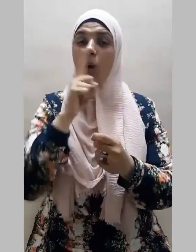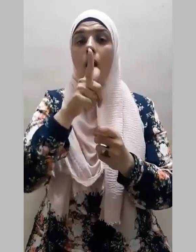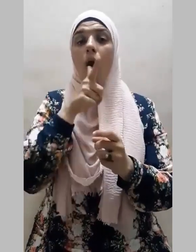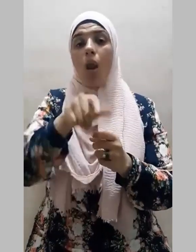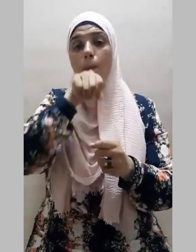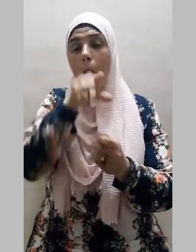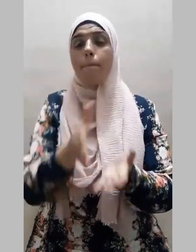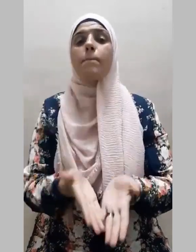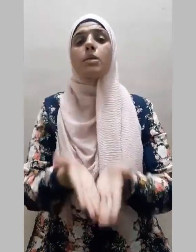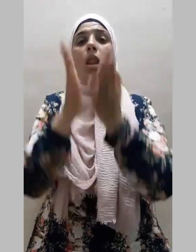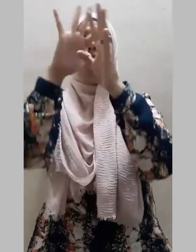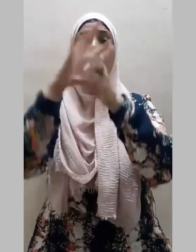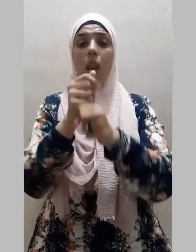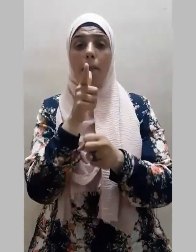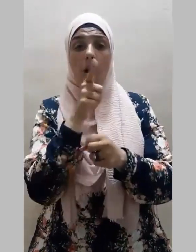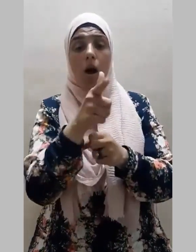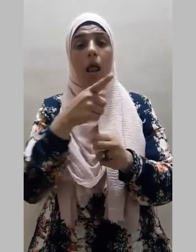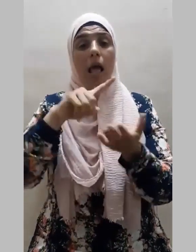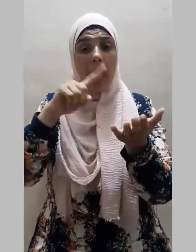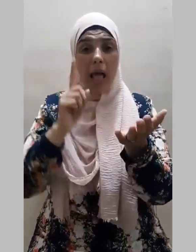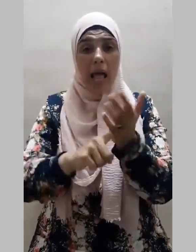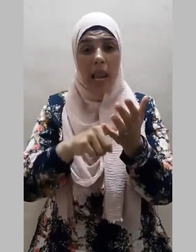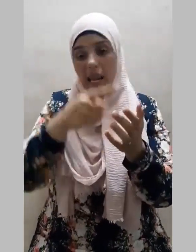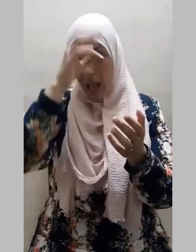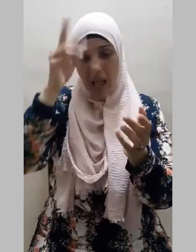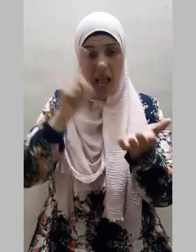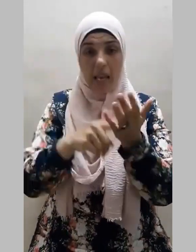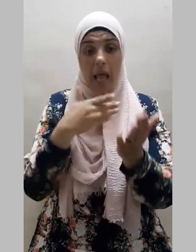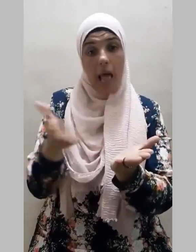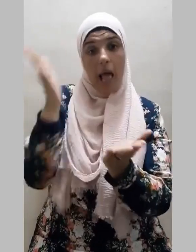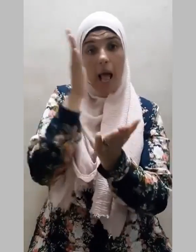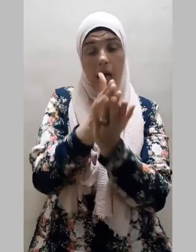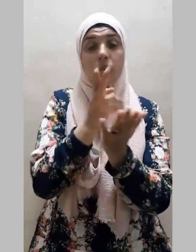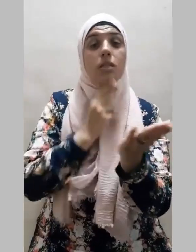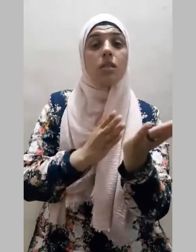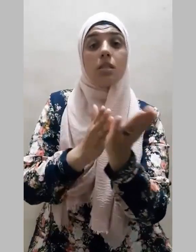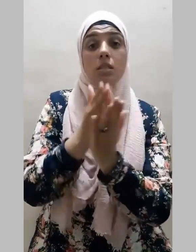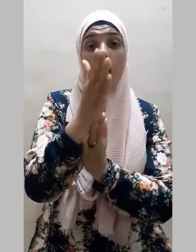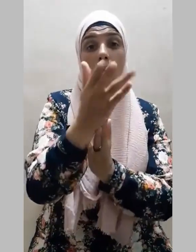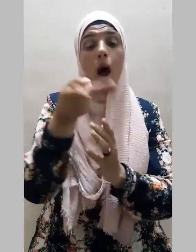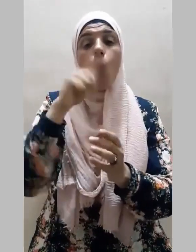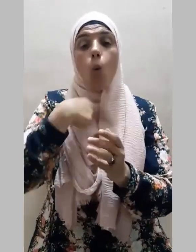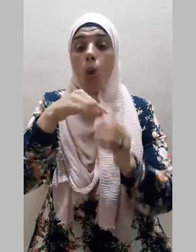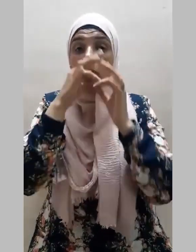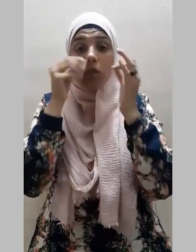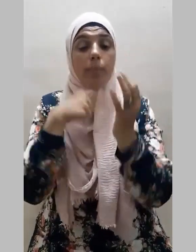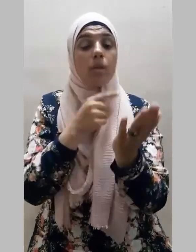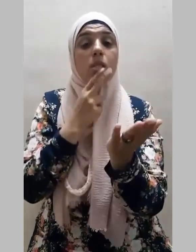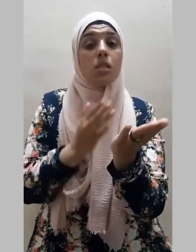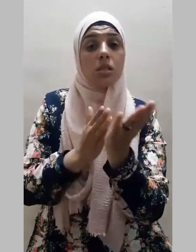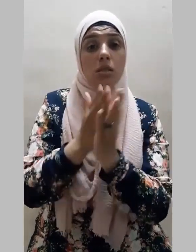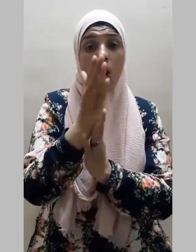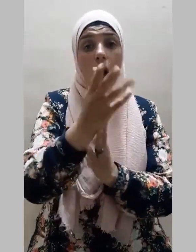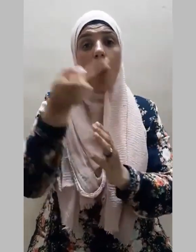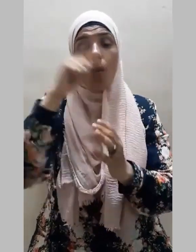عليه وسلم إن الهدي الصالحة والسمت الصالحة والاقتصاد